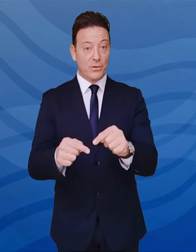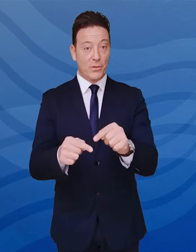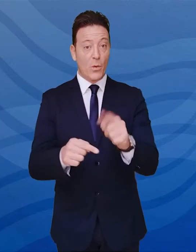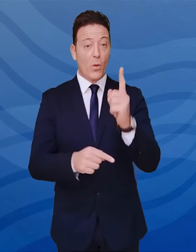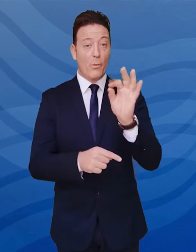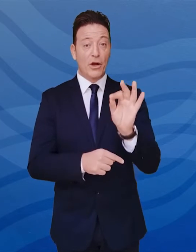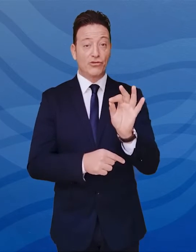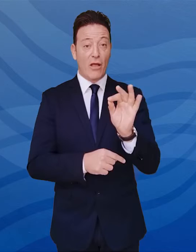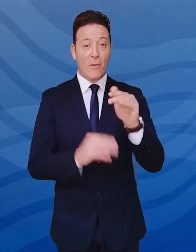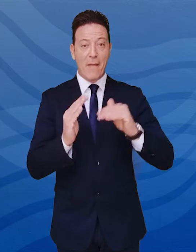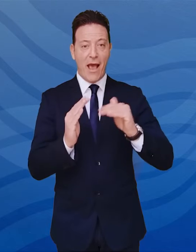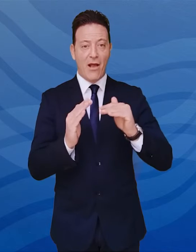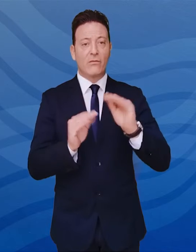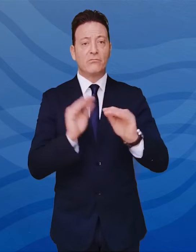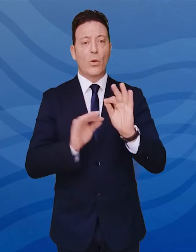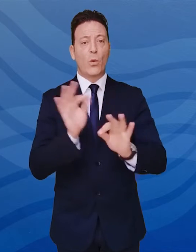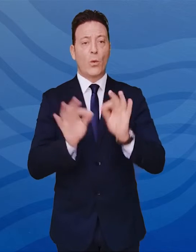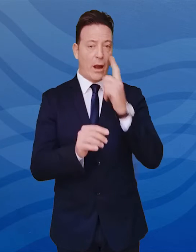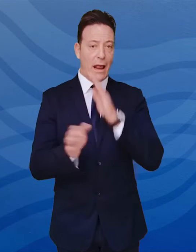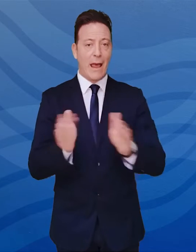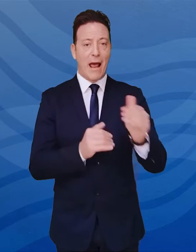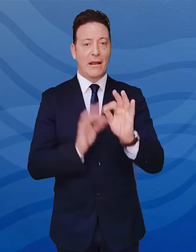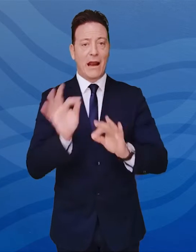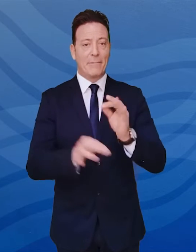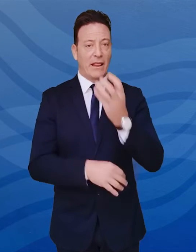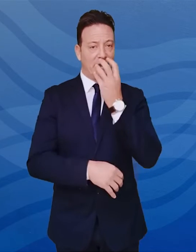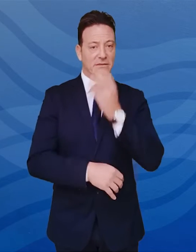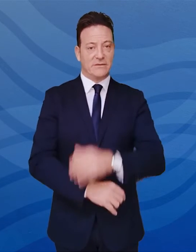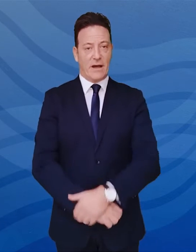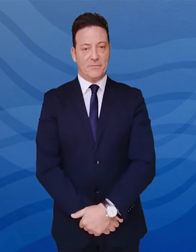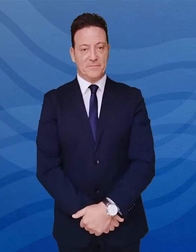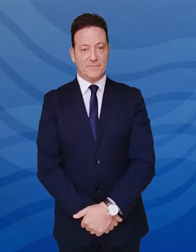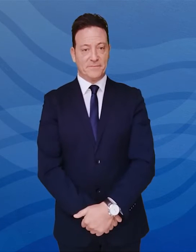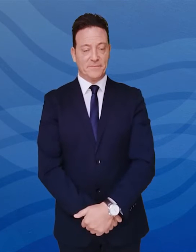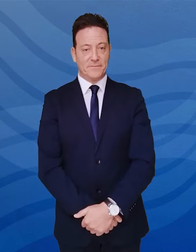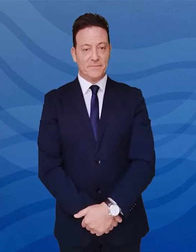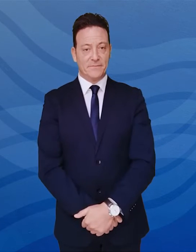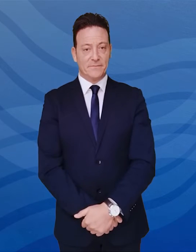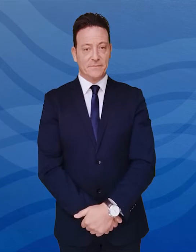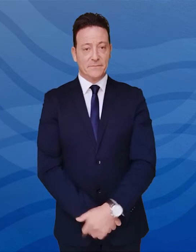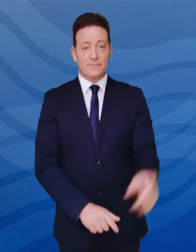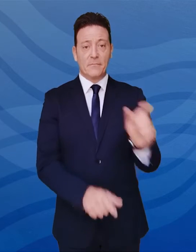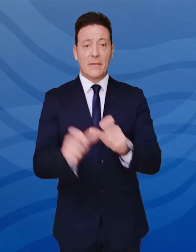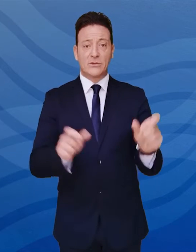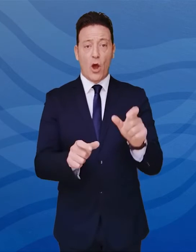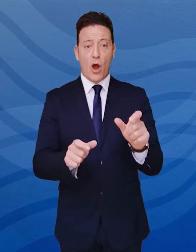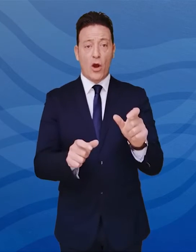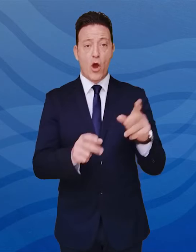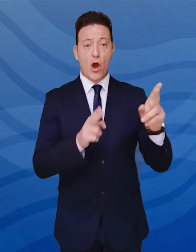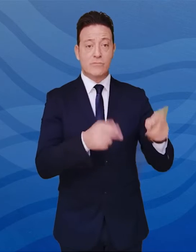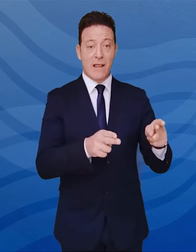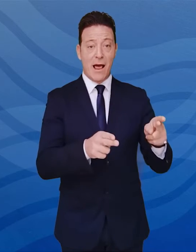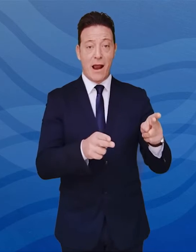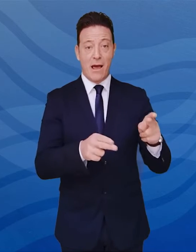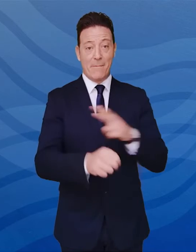dell'1% richiede le cure dei reparti di terapia intensiva. Il totale dei ricoverati presso strutture ospedaliere